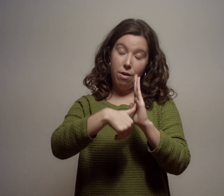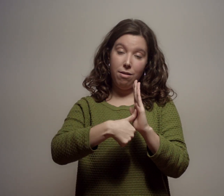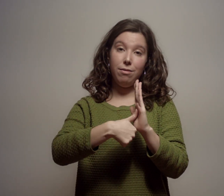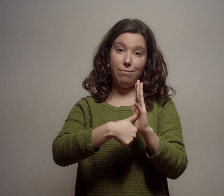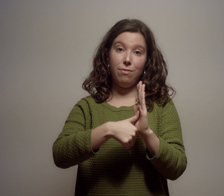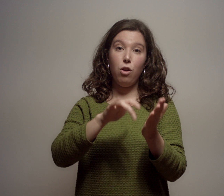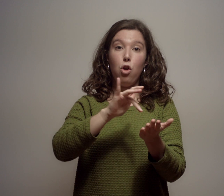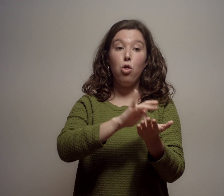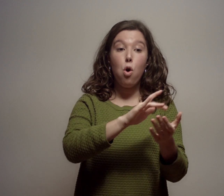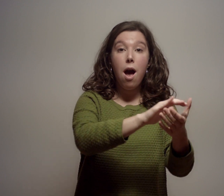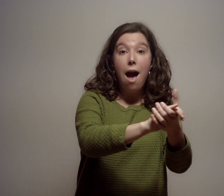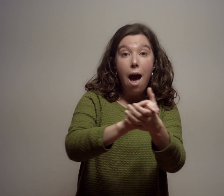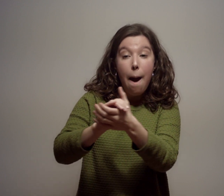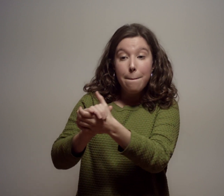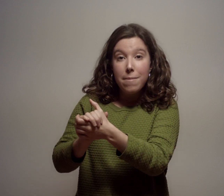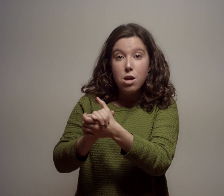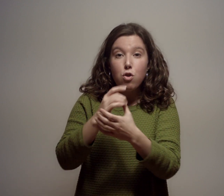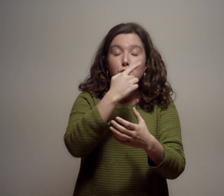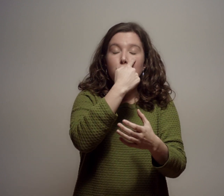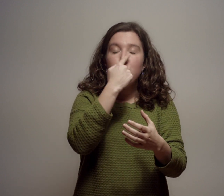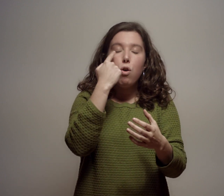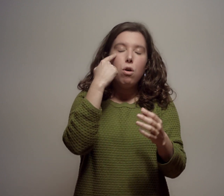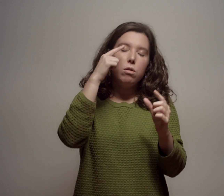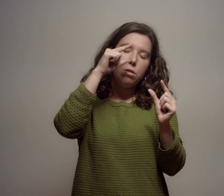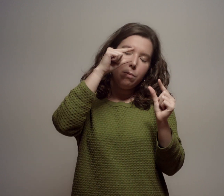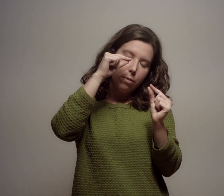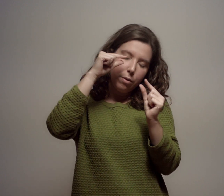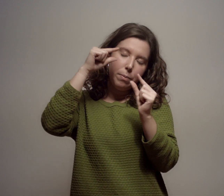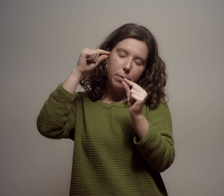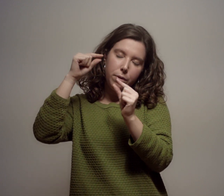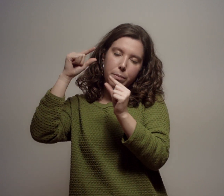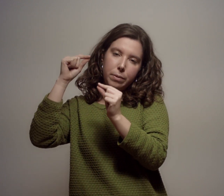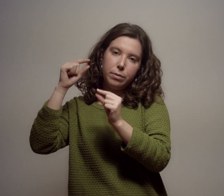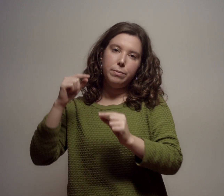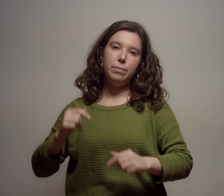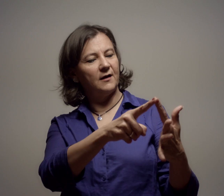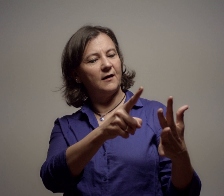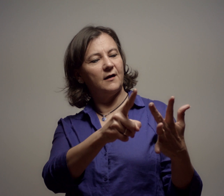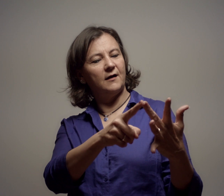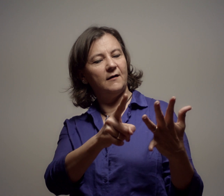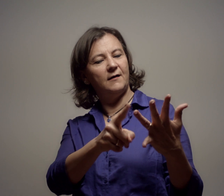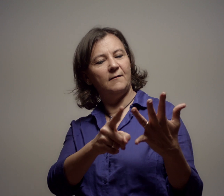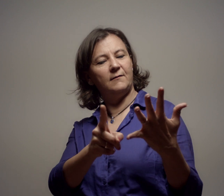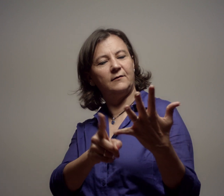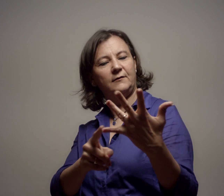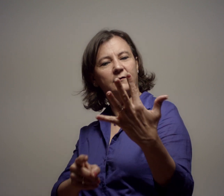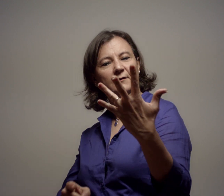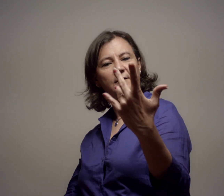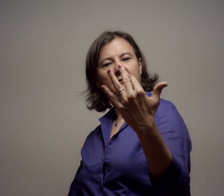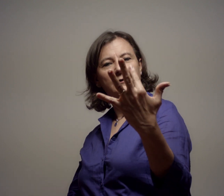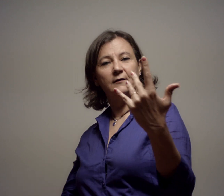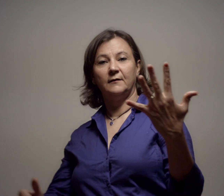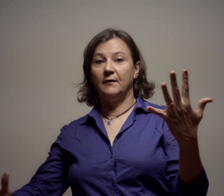després, quan m'ha tocat tancar els ulls dels amics. Als dits